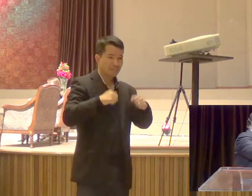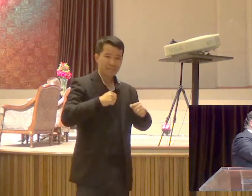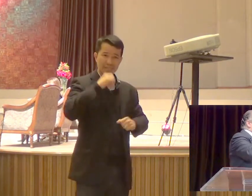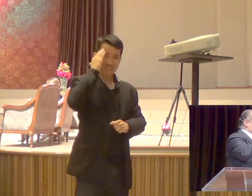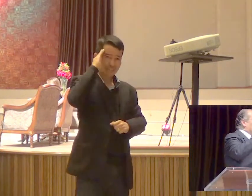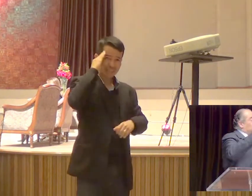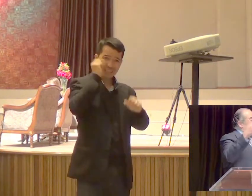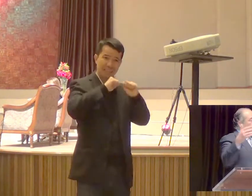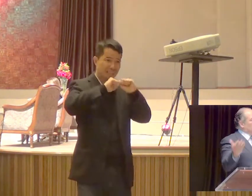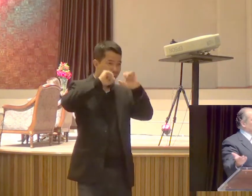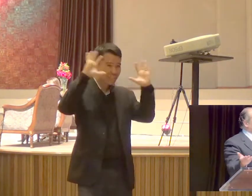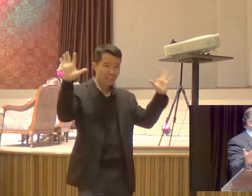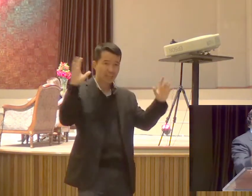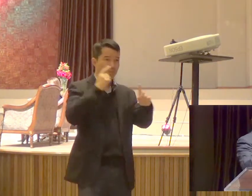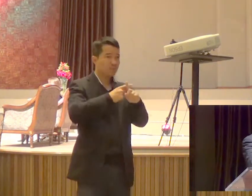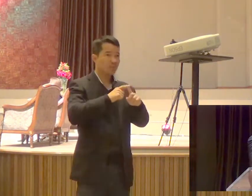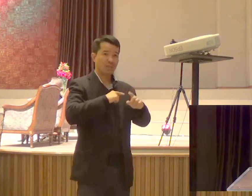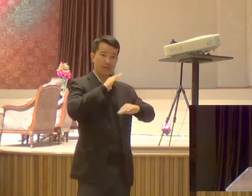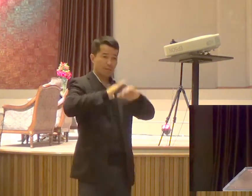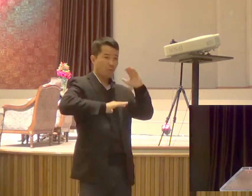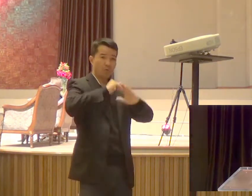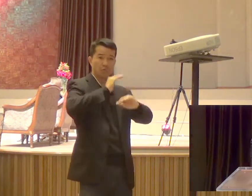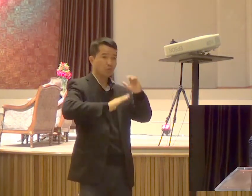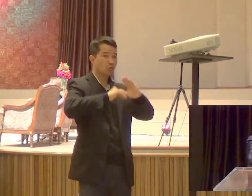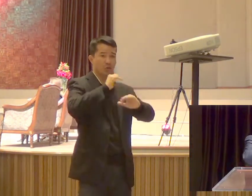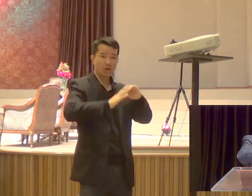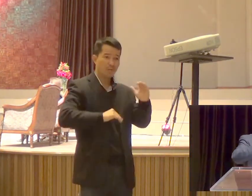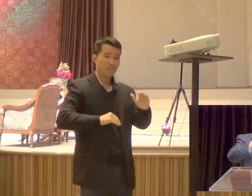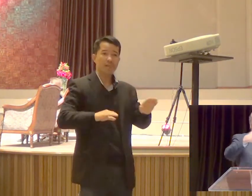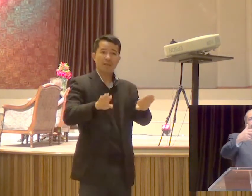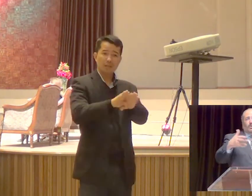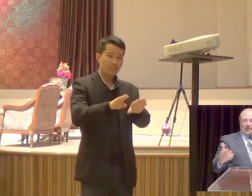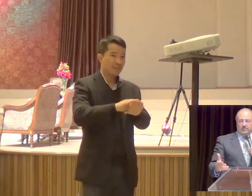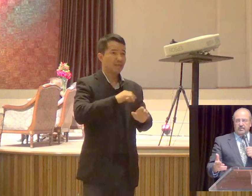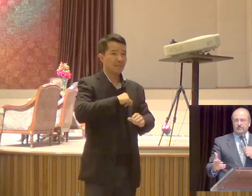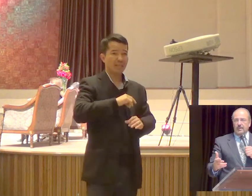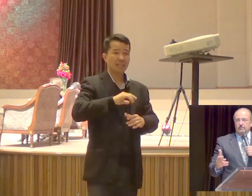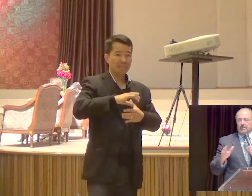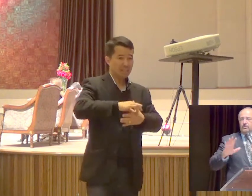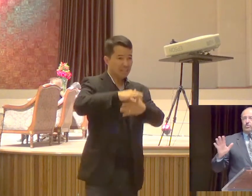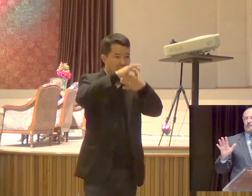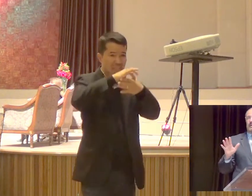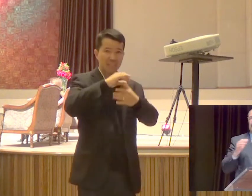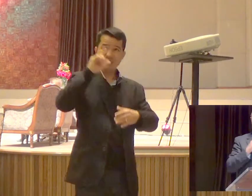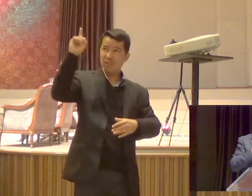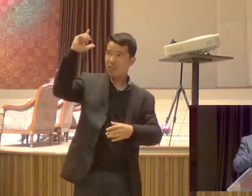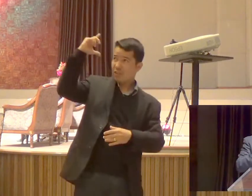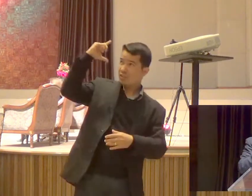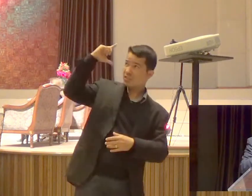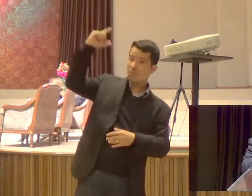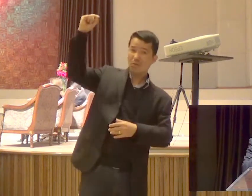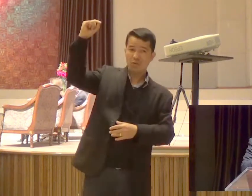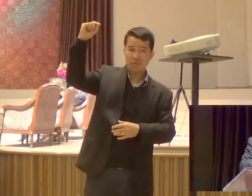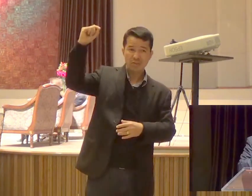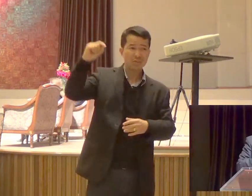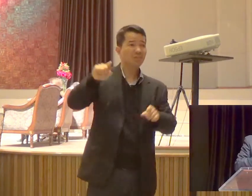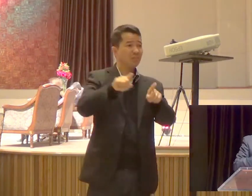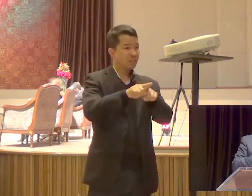líderes por causa da profissão Ou somos líderes por conta De uma vocação Mas de toda maneira Somos líderes de alguma maneira